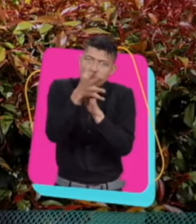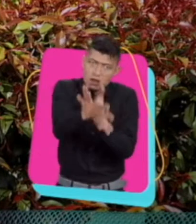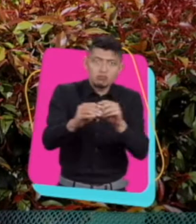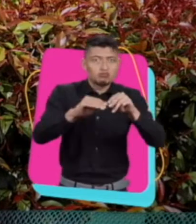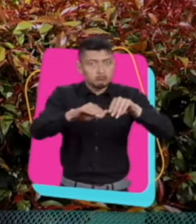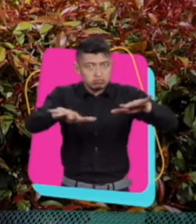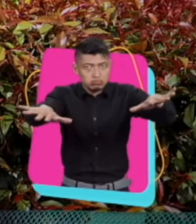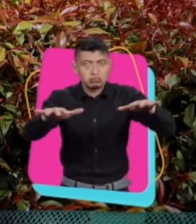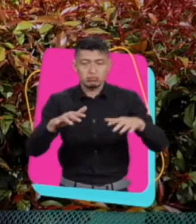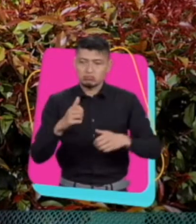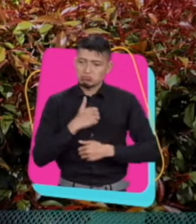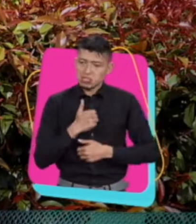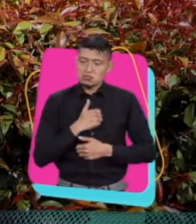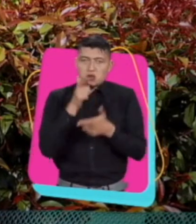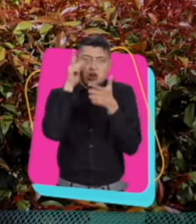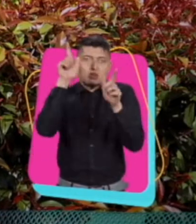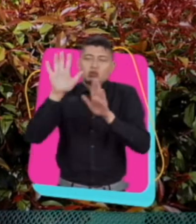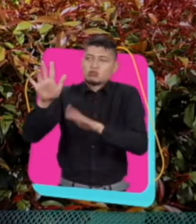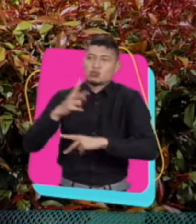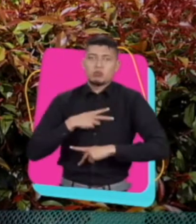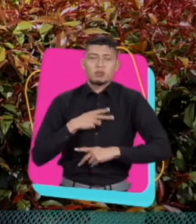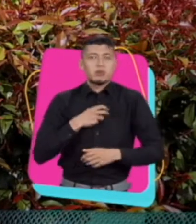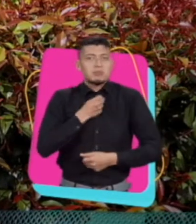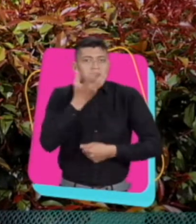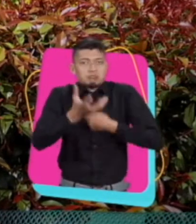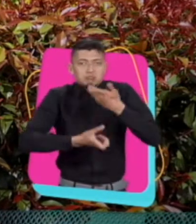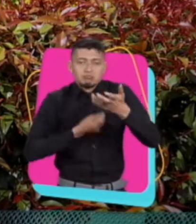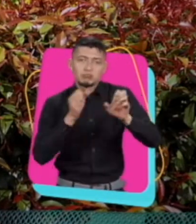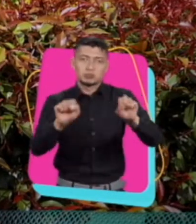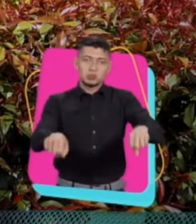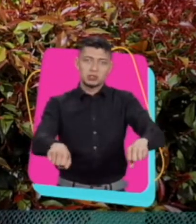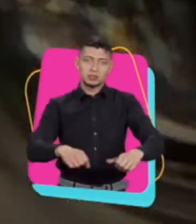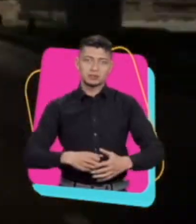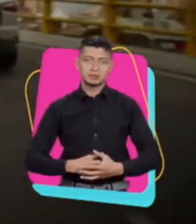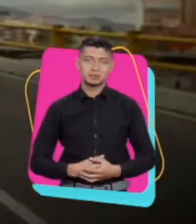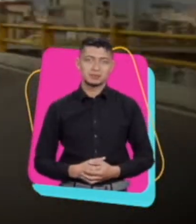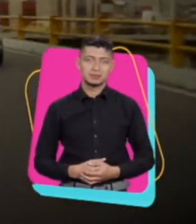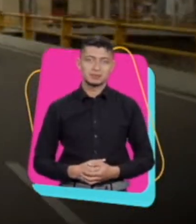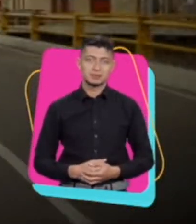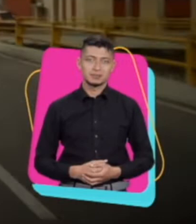echar el cuento, contar el mensaje con sus propios lenguajes, con sus propias palabras.